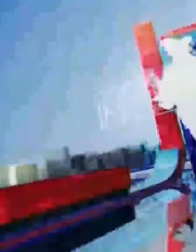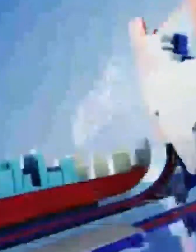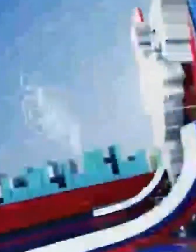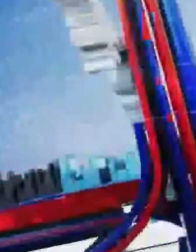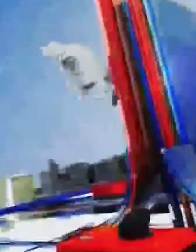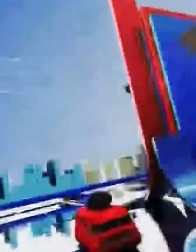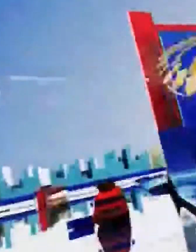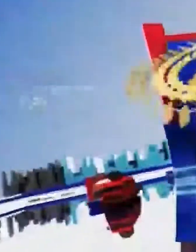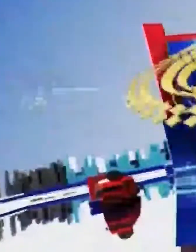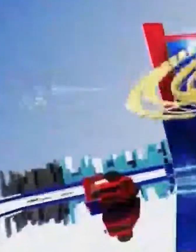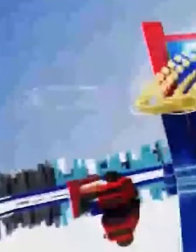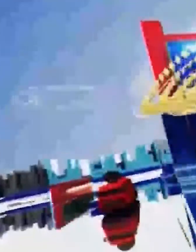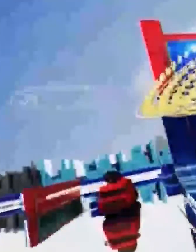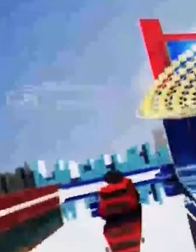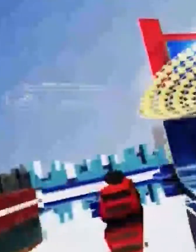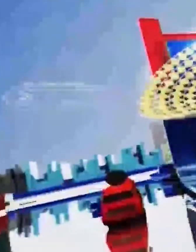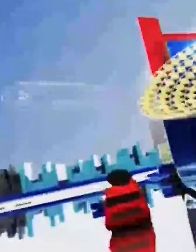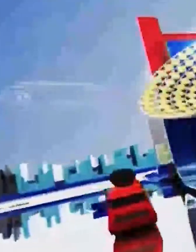موسیقی